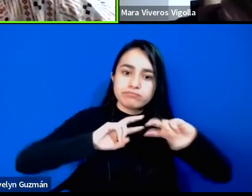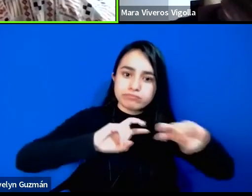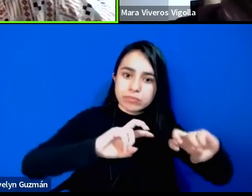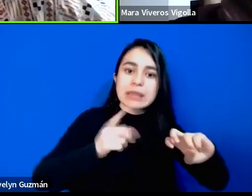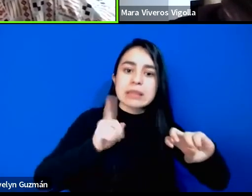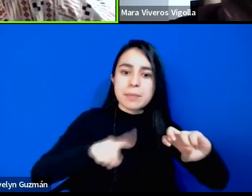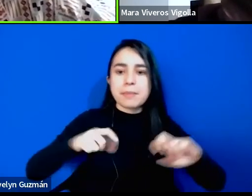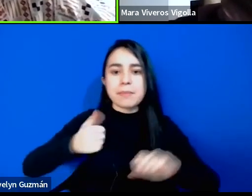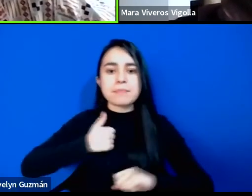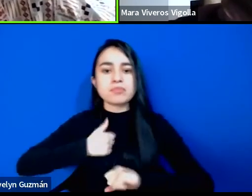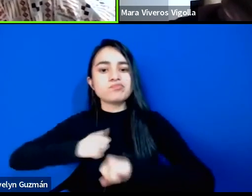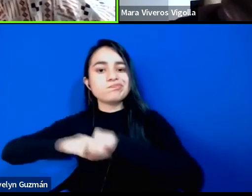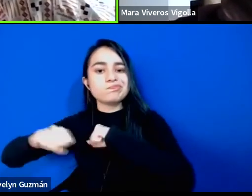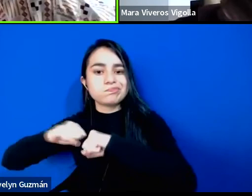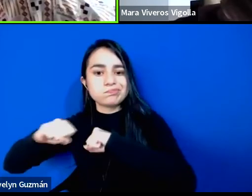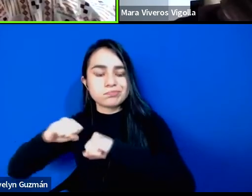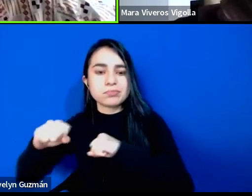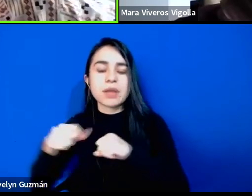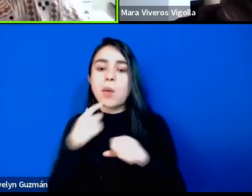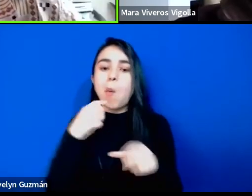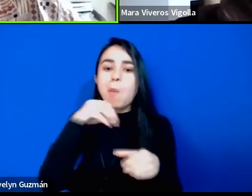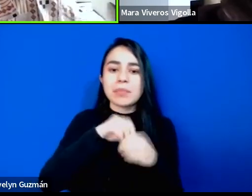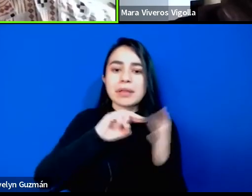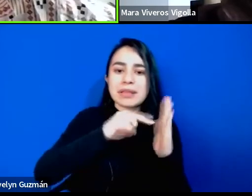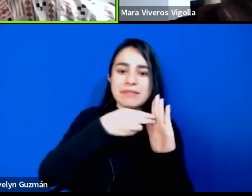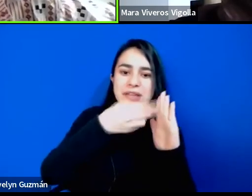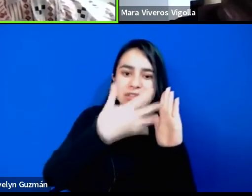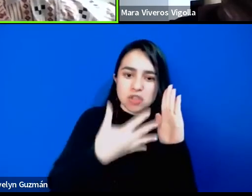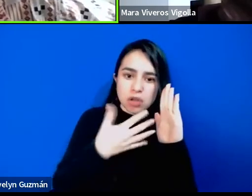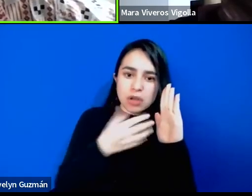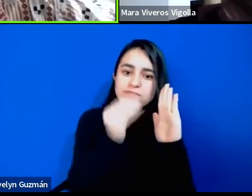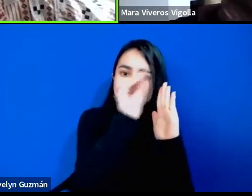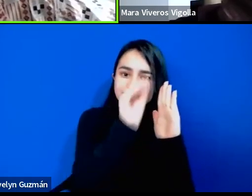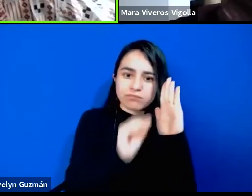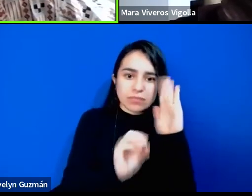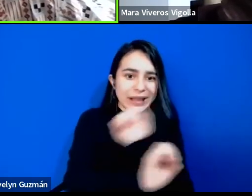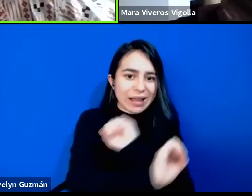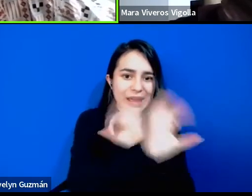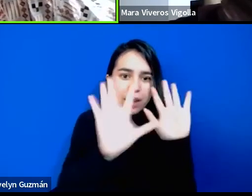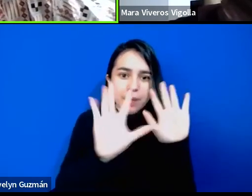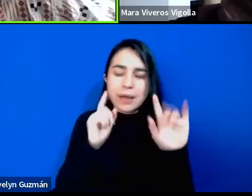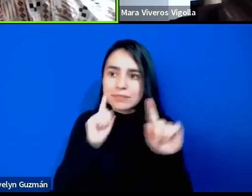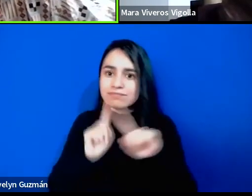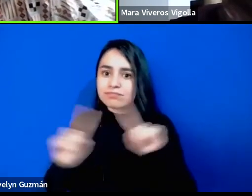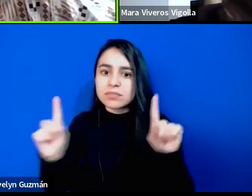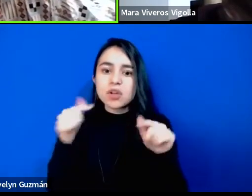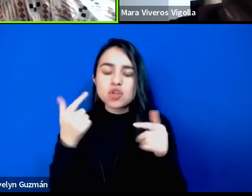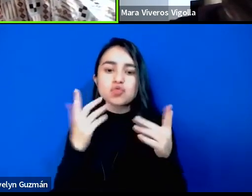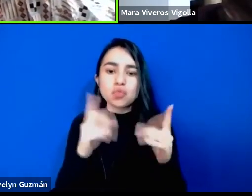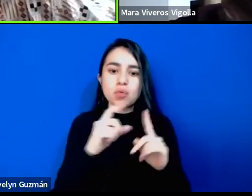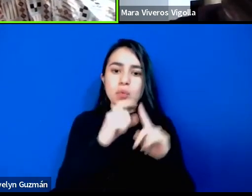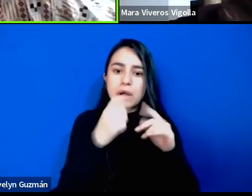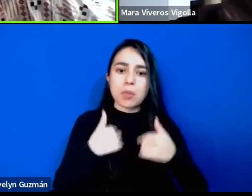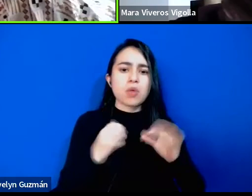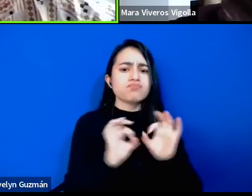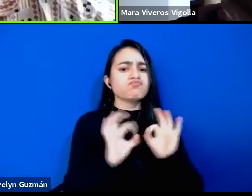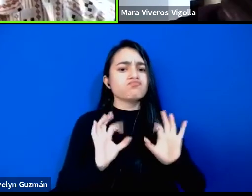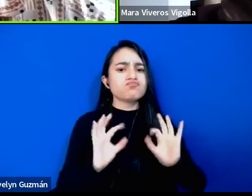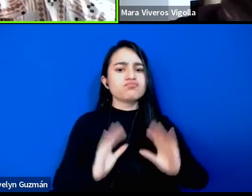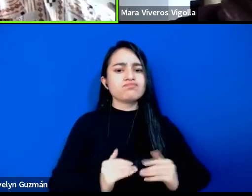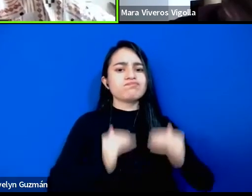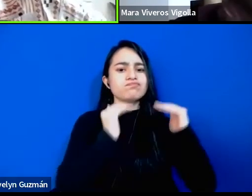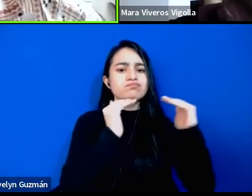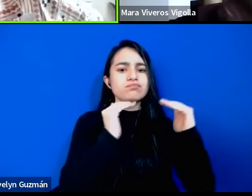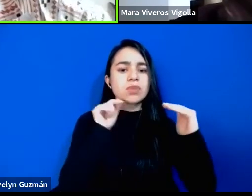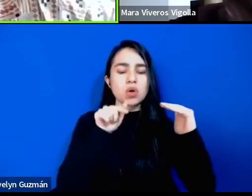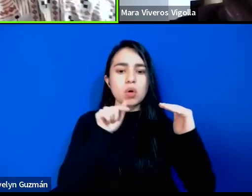de establecer definiciones y diferenciaciones claras en torno a la noción de privilegio dentro del binario